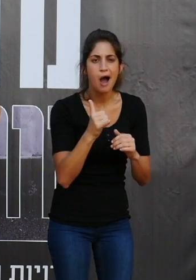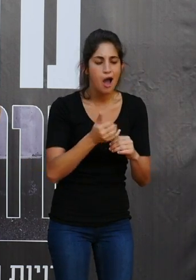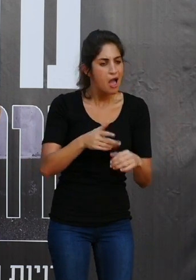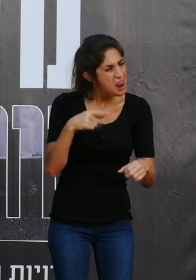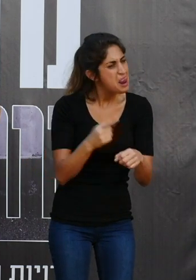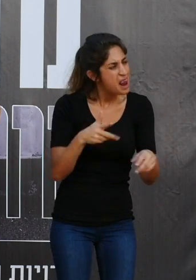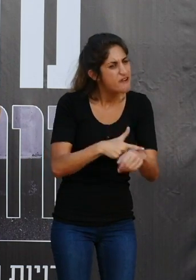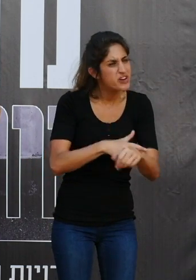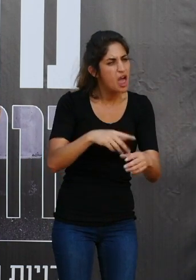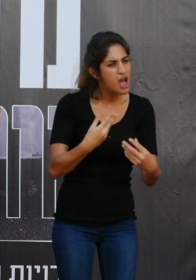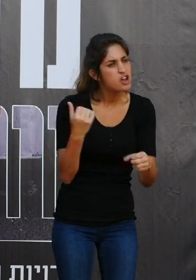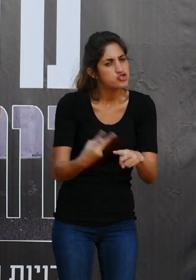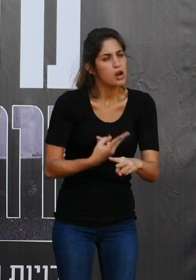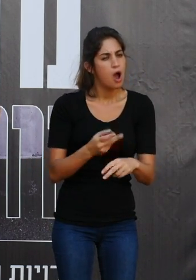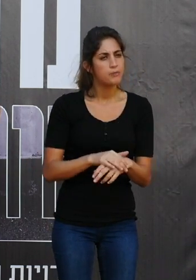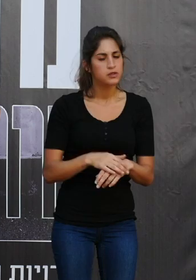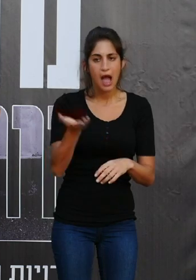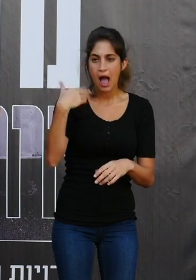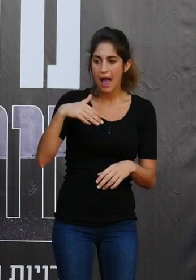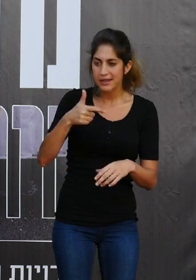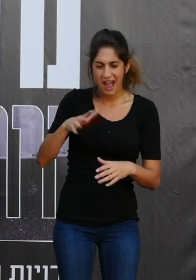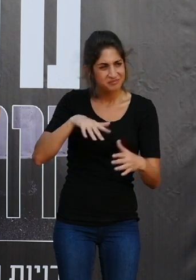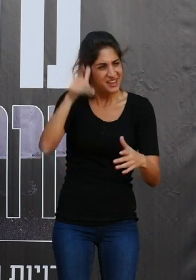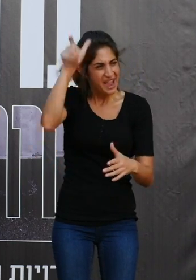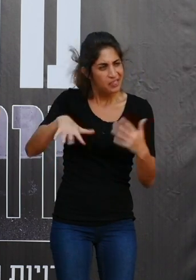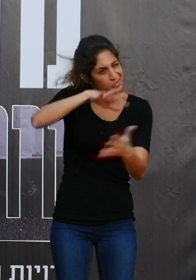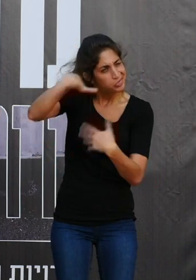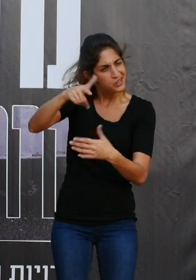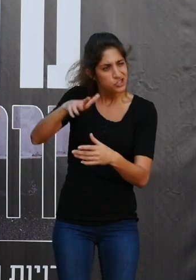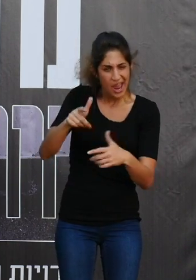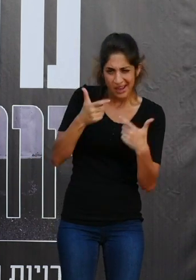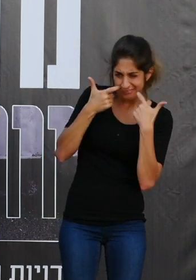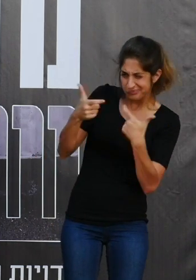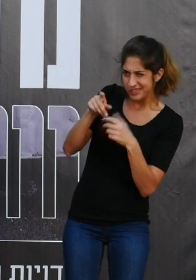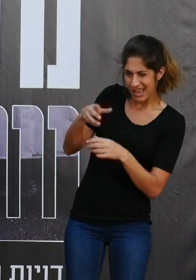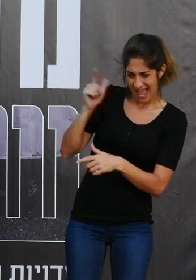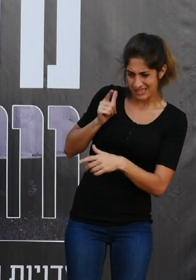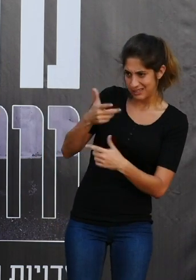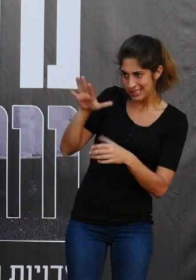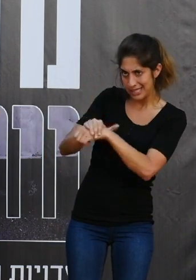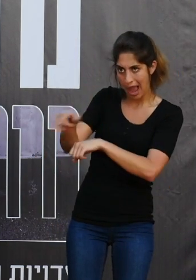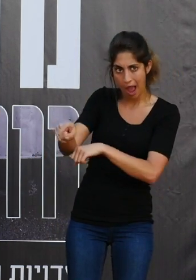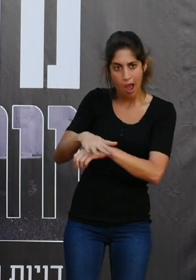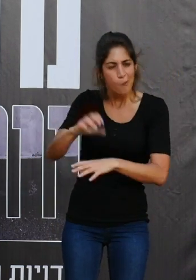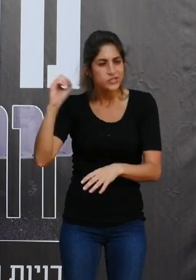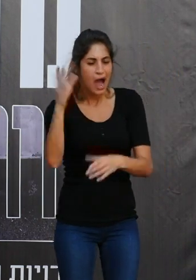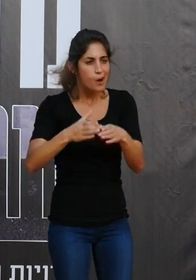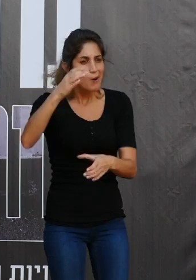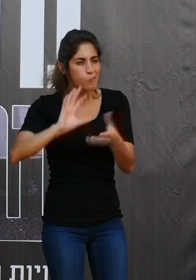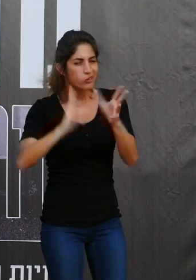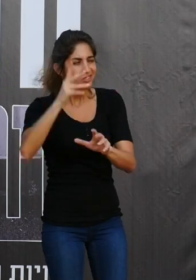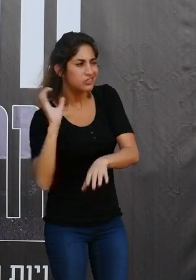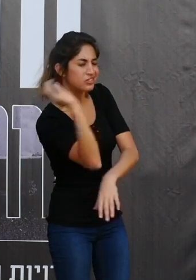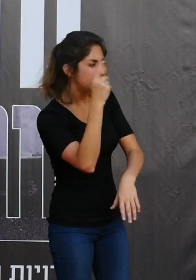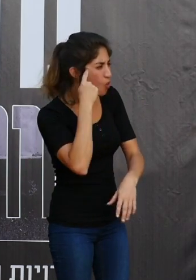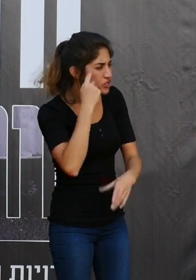לשגרה היה בקדביסט אחד שמערב זיהה אותו, הוא זרק בקבוק טברה לדעתי על הכביש